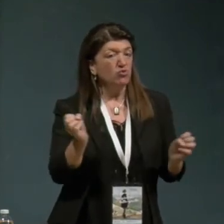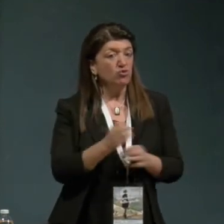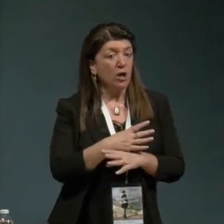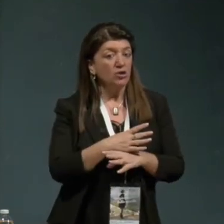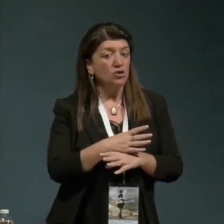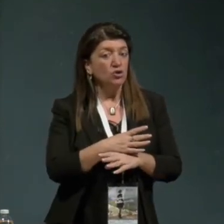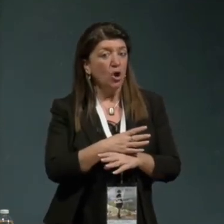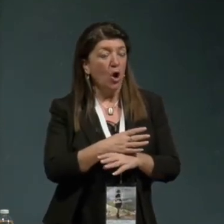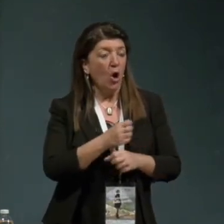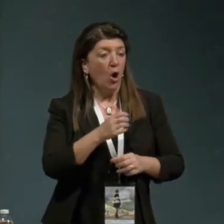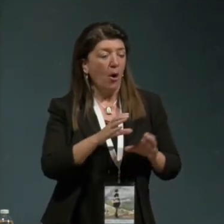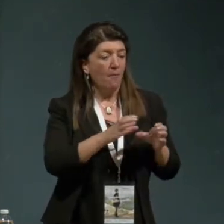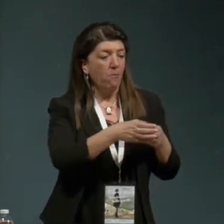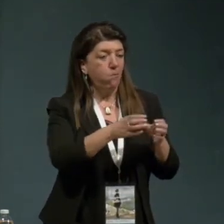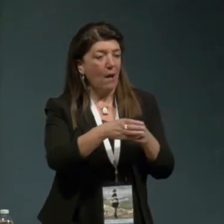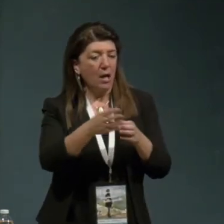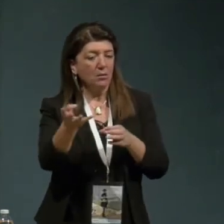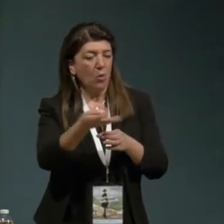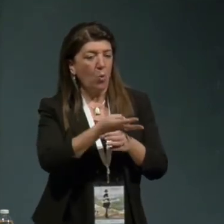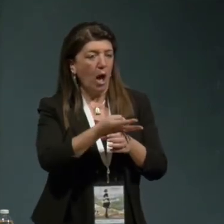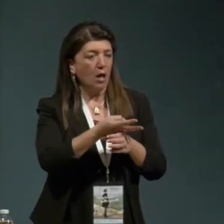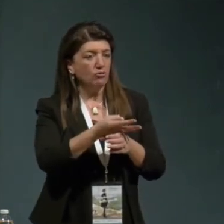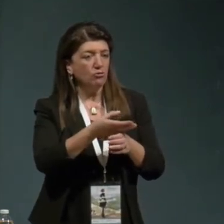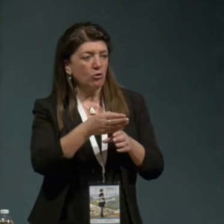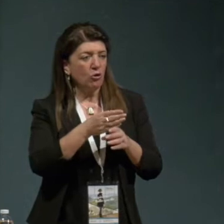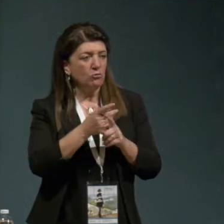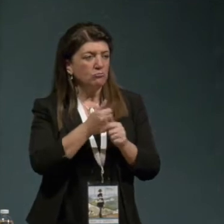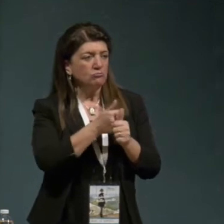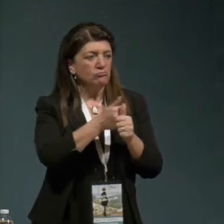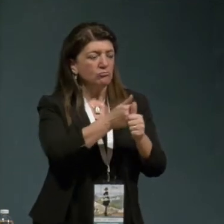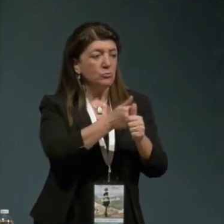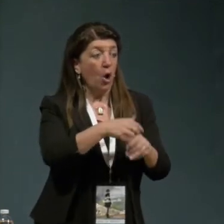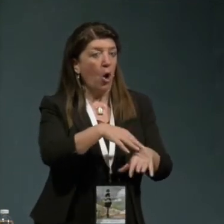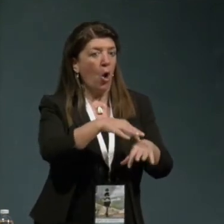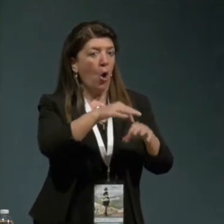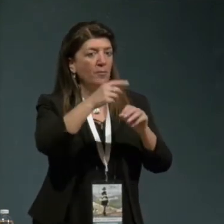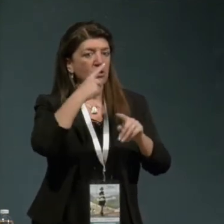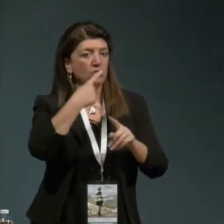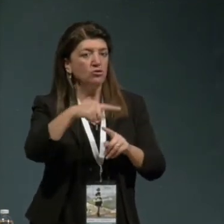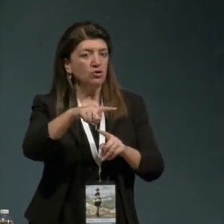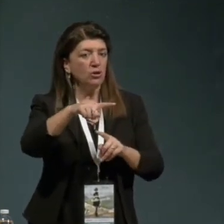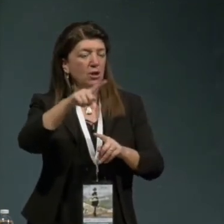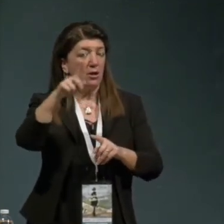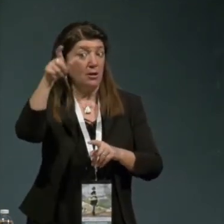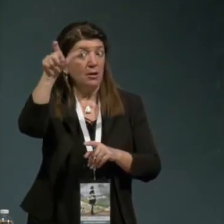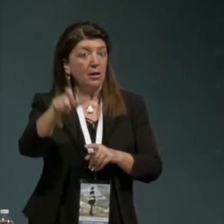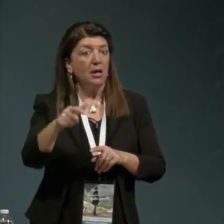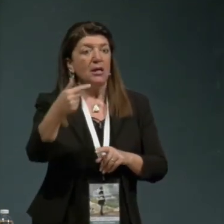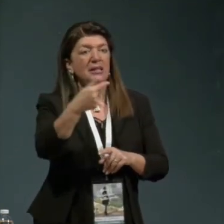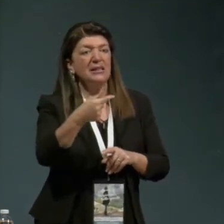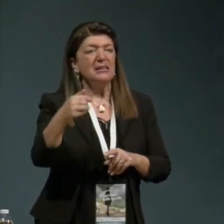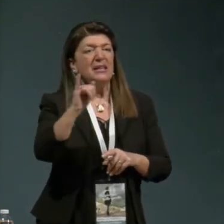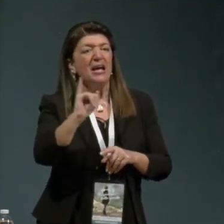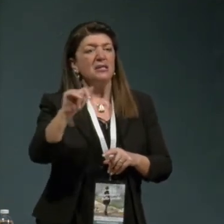ha cominciato il discredito del mito di Mao Tse Tung alla stessa epoca arriva la